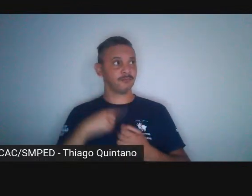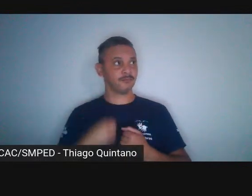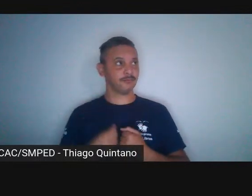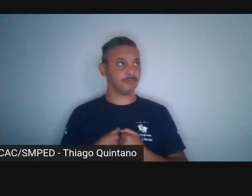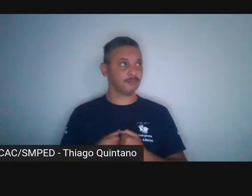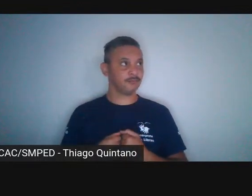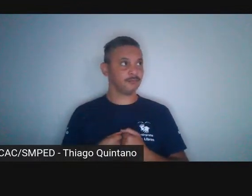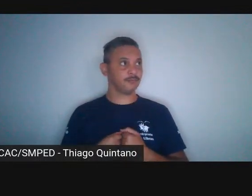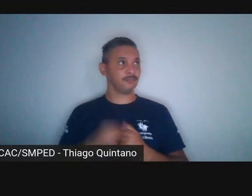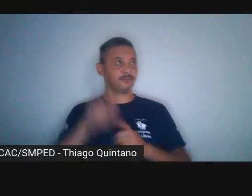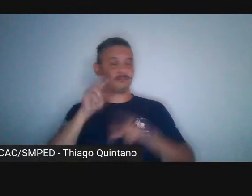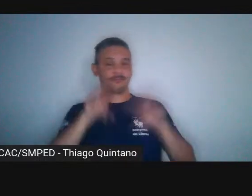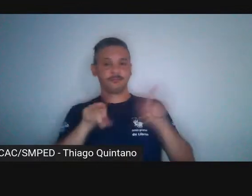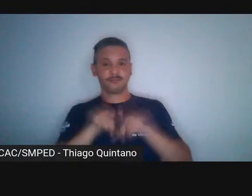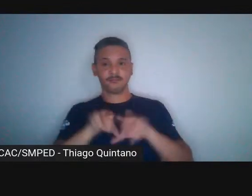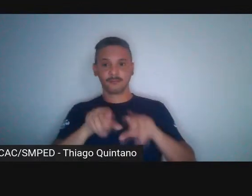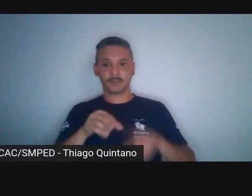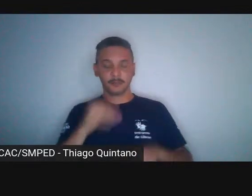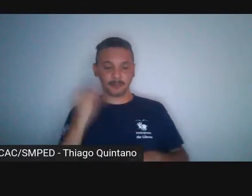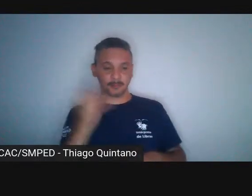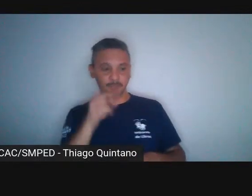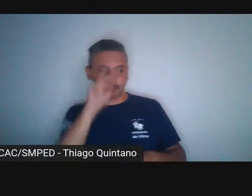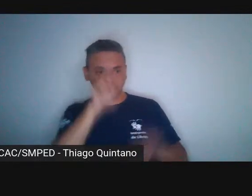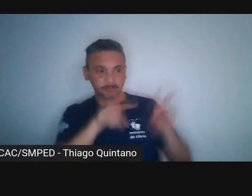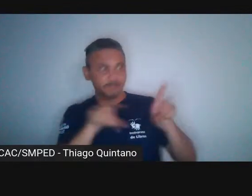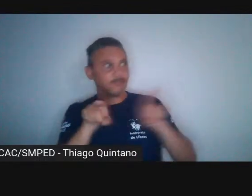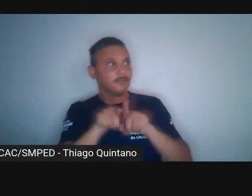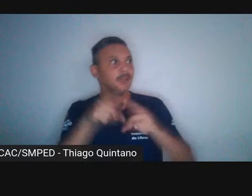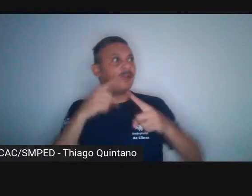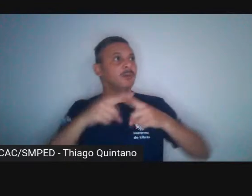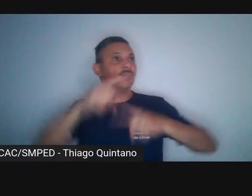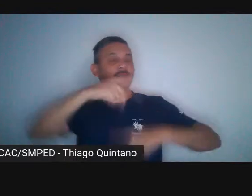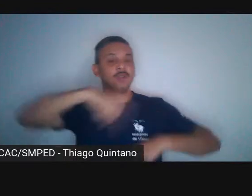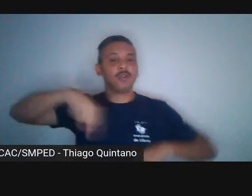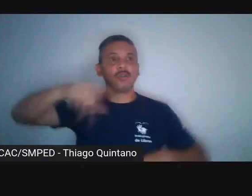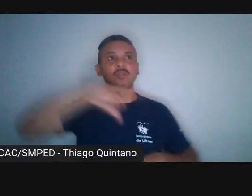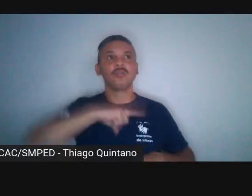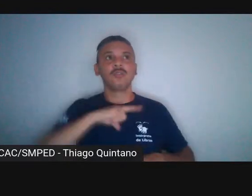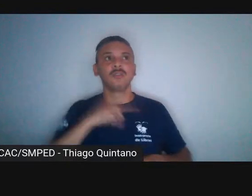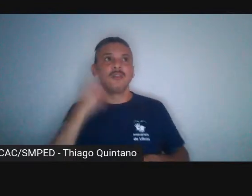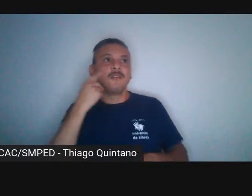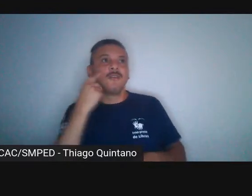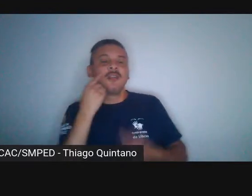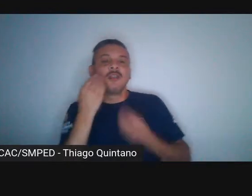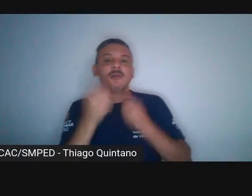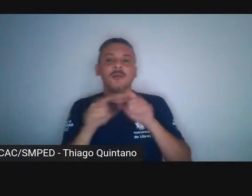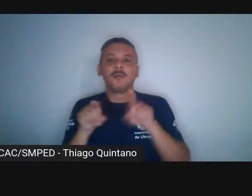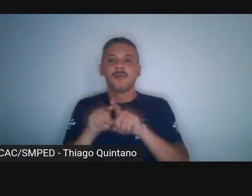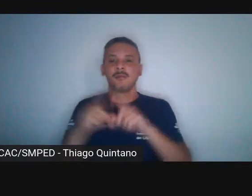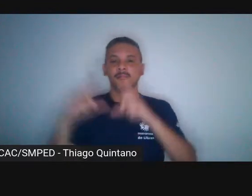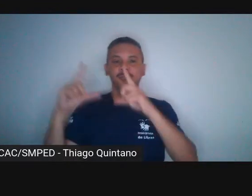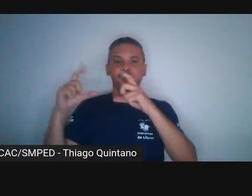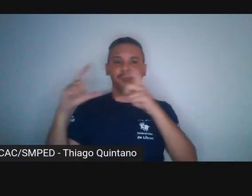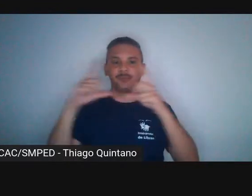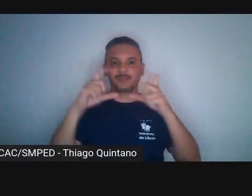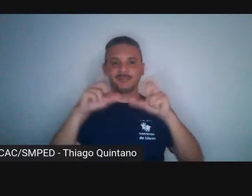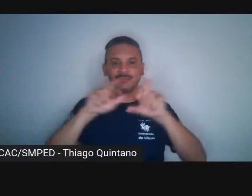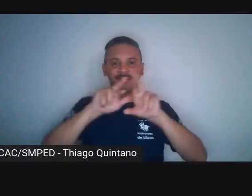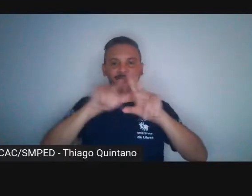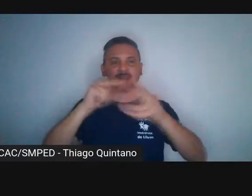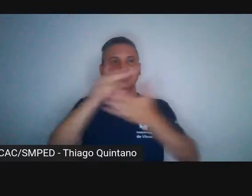chamei muito a atenção para, precisamente, para aquelas imagens que são muito